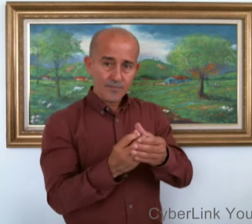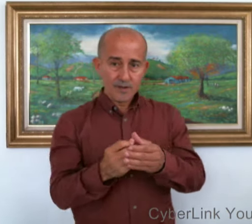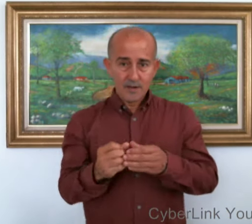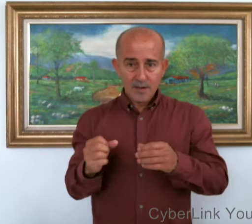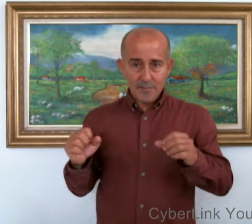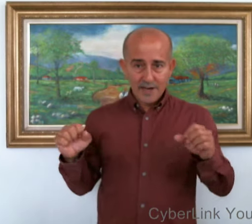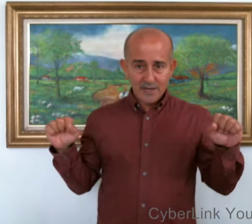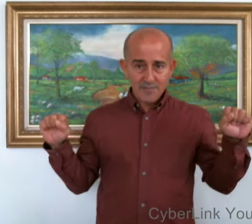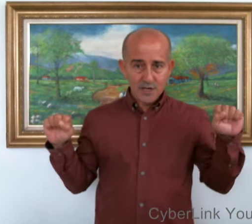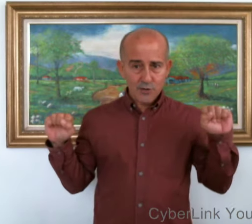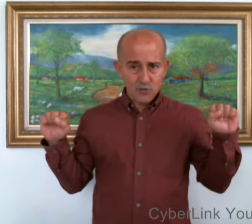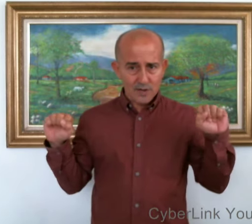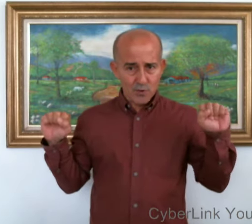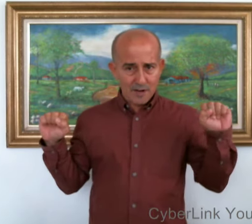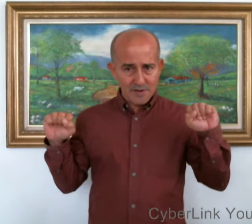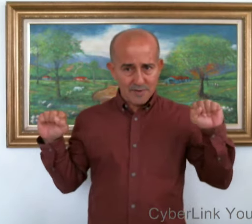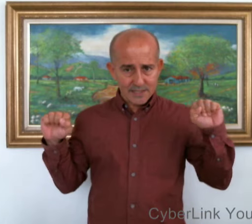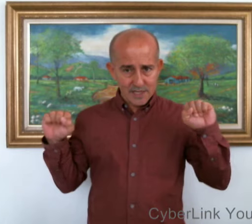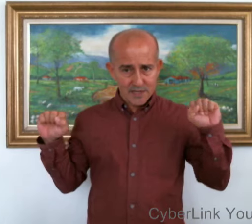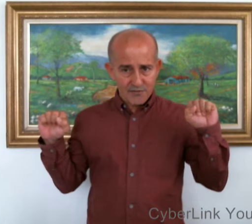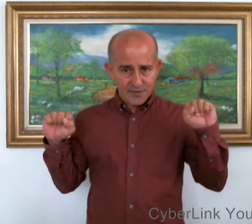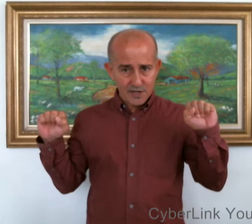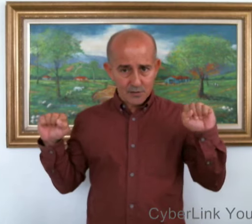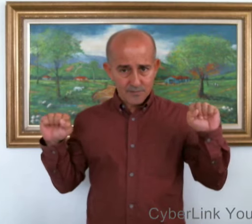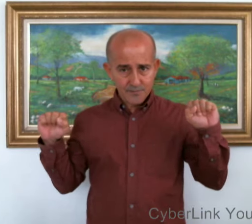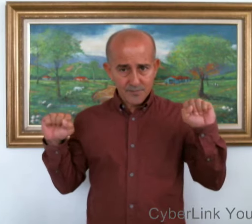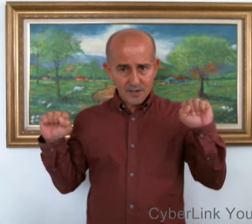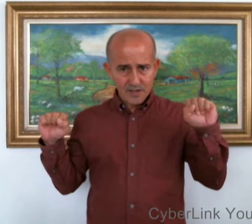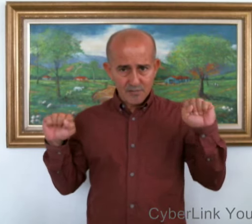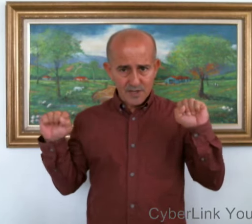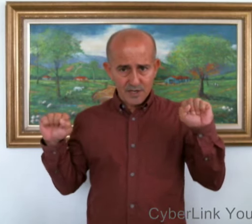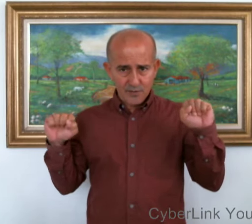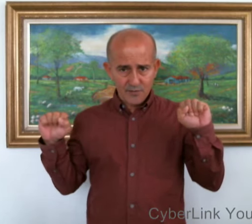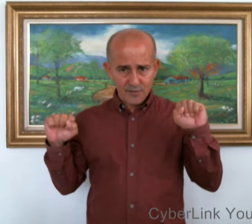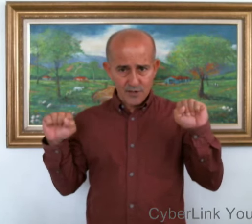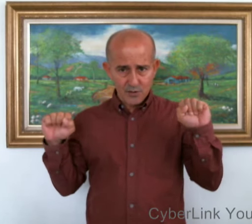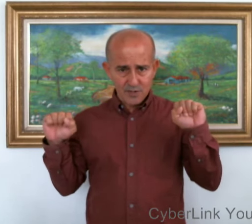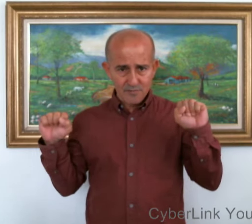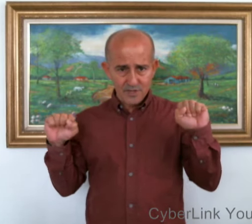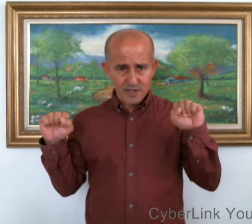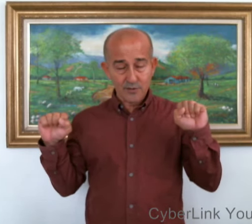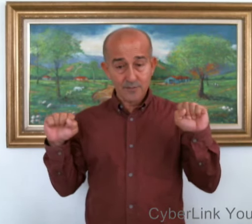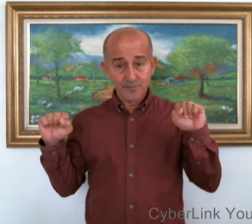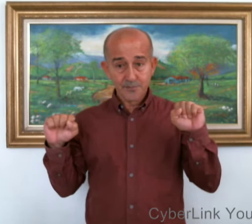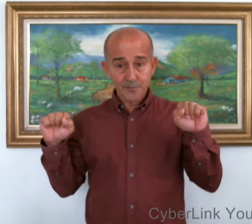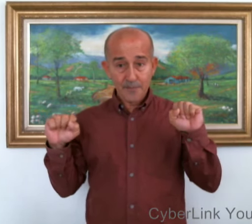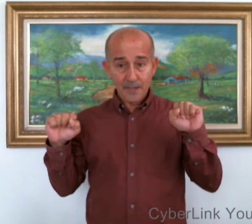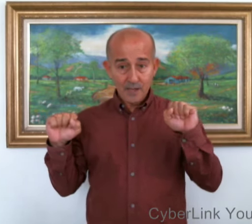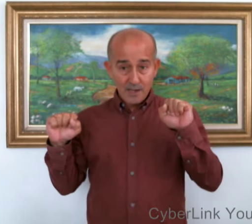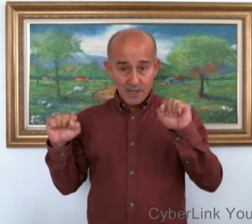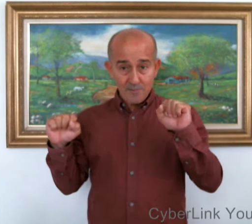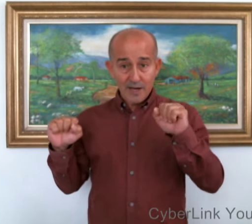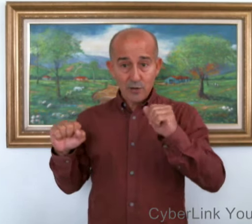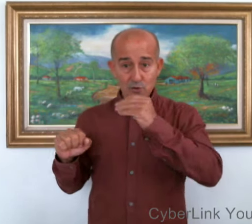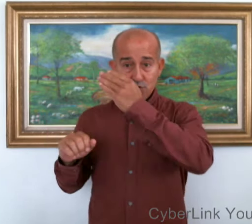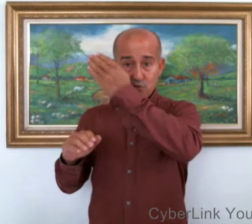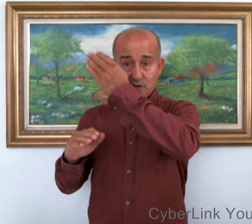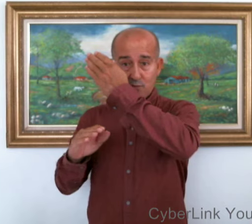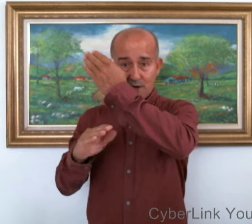Para el invierno usamos la misma seña de frío. Invierno. Frío. Invierno. Y para el otoño usamos la